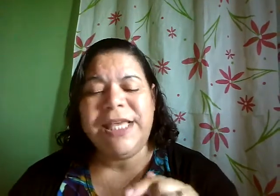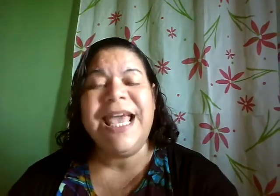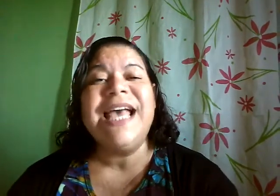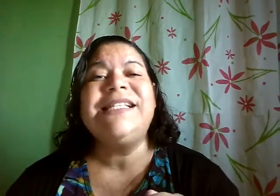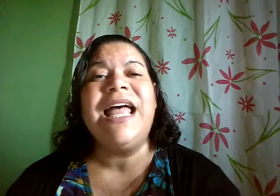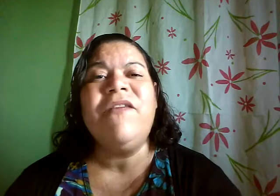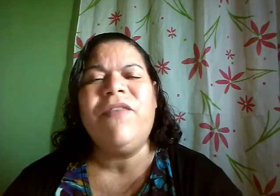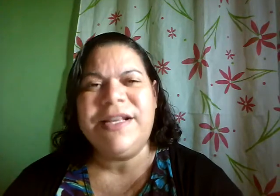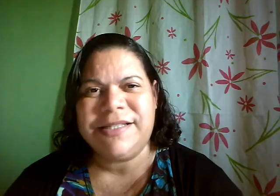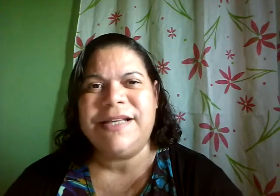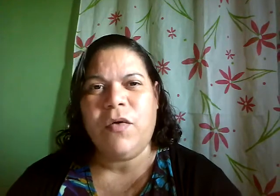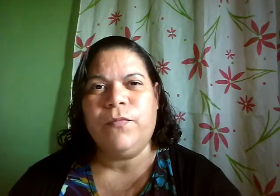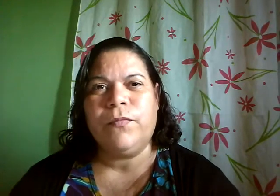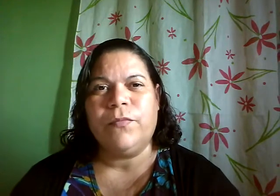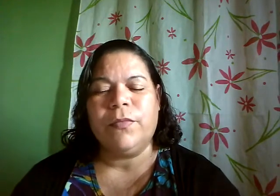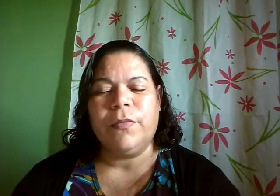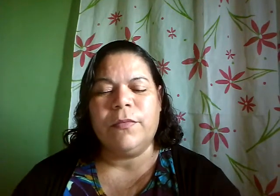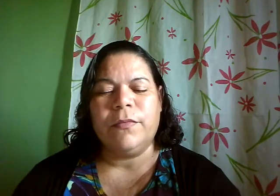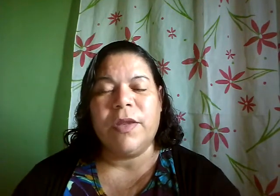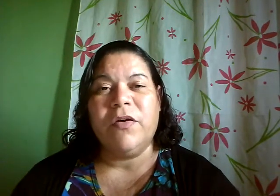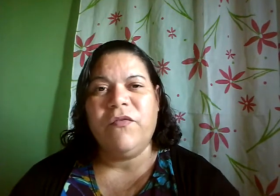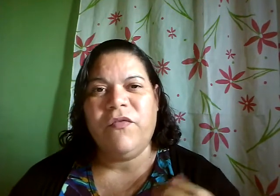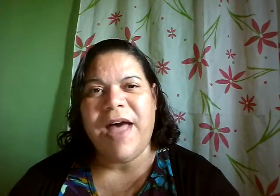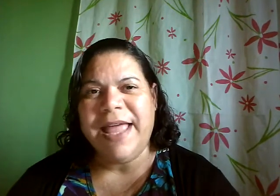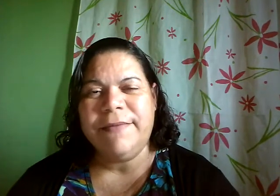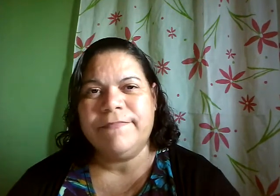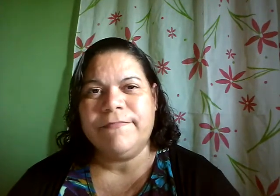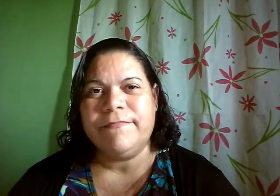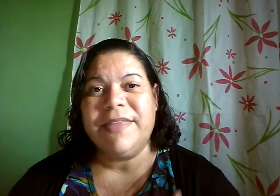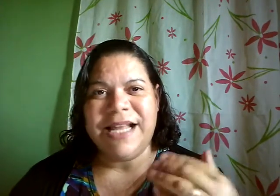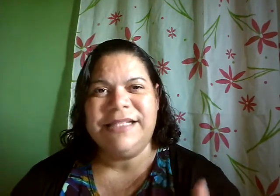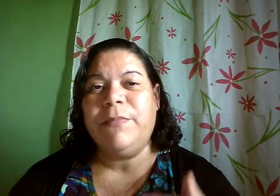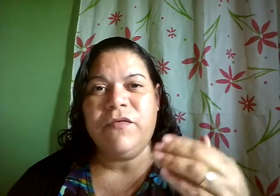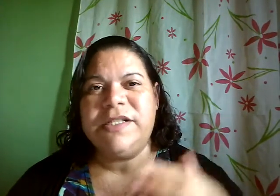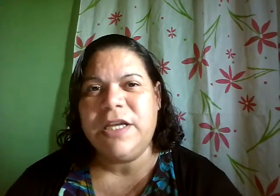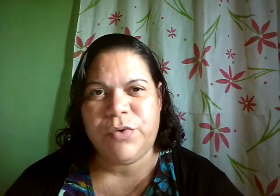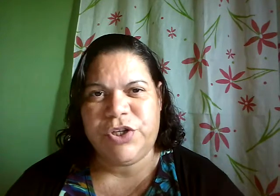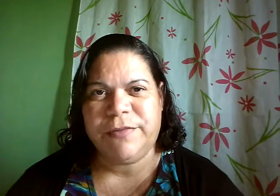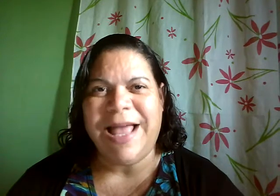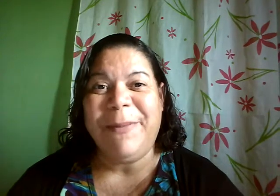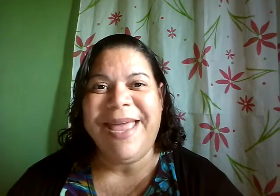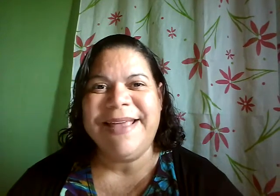que é esta reflexão vai trazer para você hoje, amém?